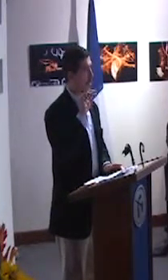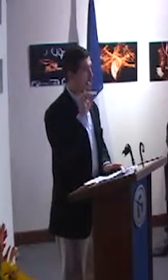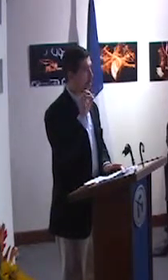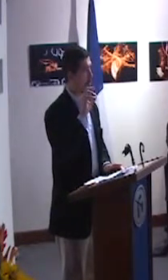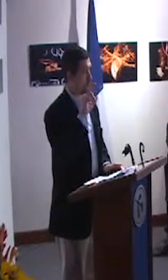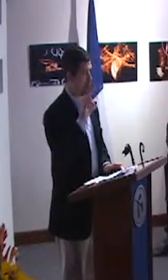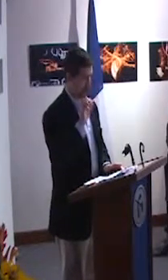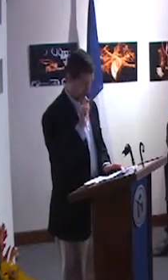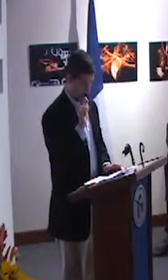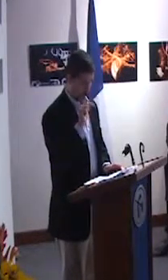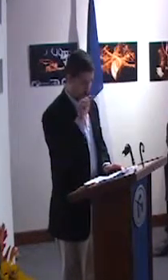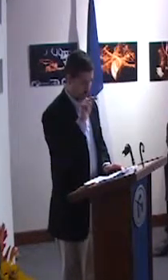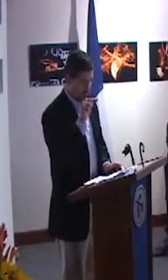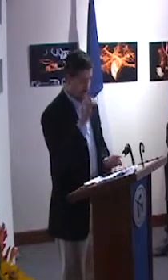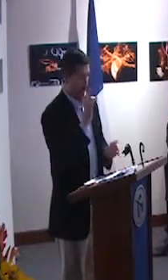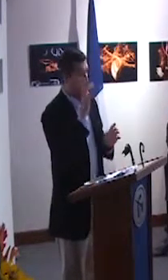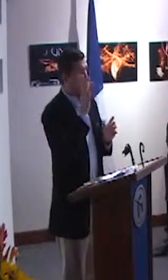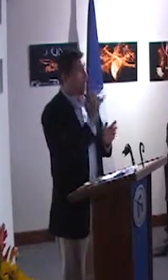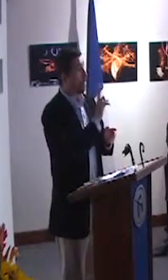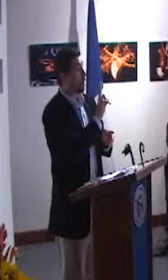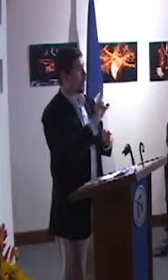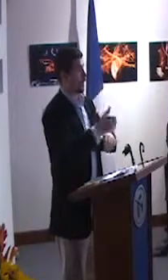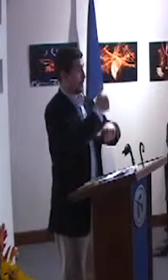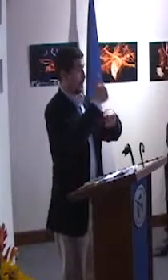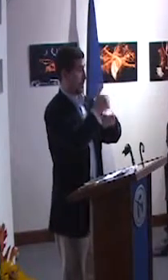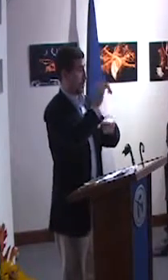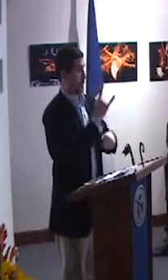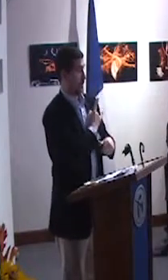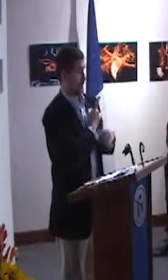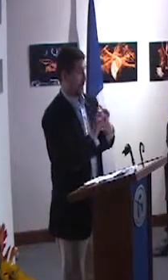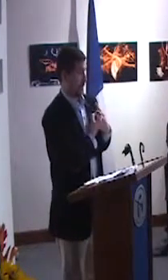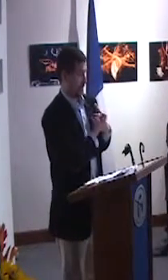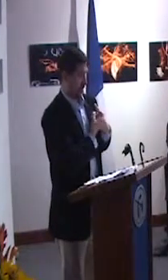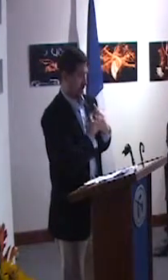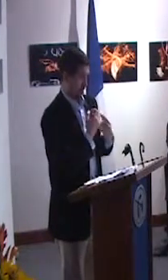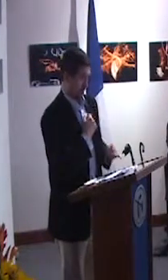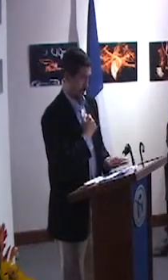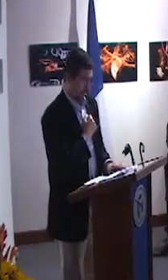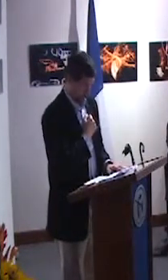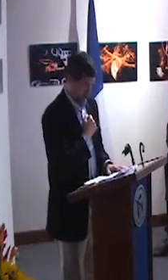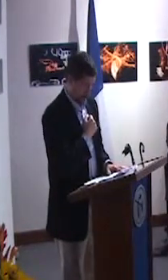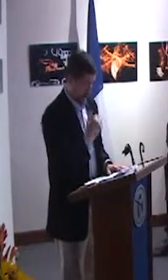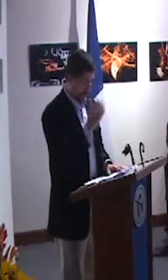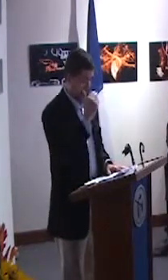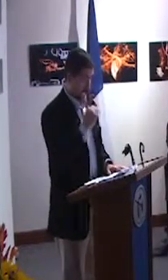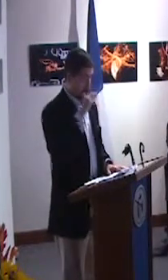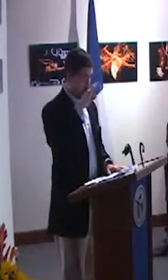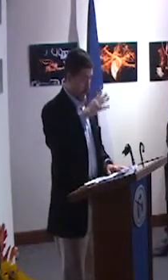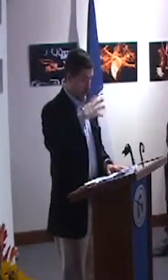Mendoza, vicerector académico de la Universidad Pedagógica.